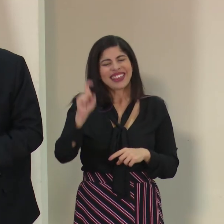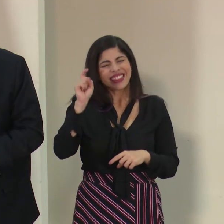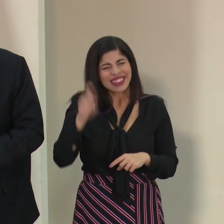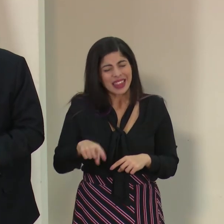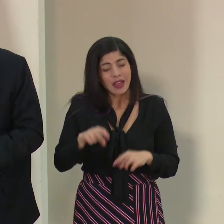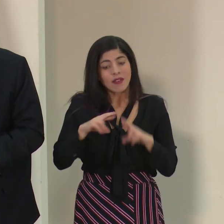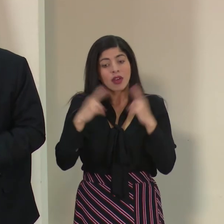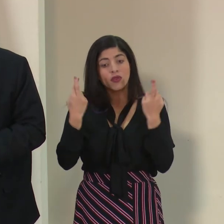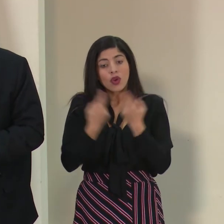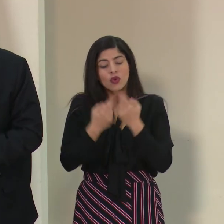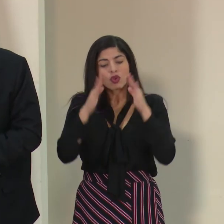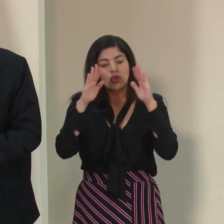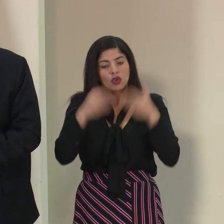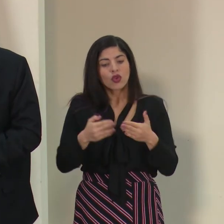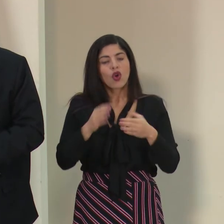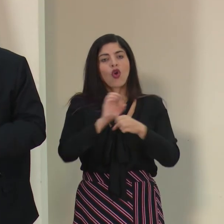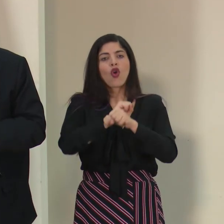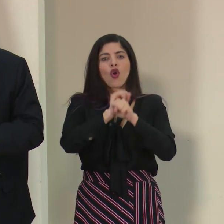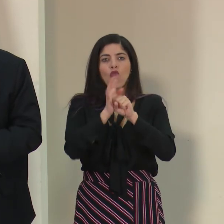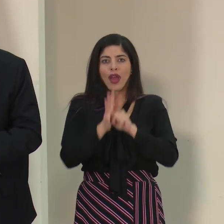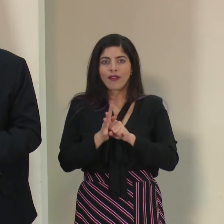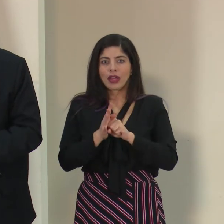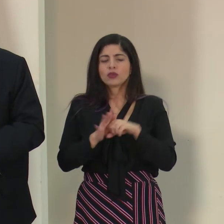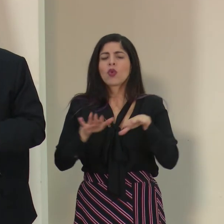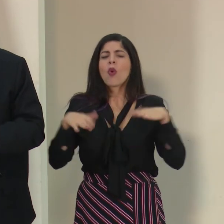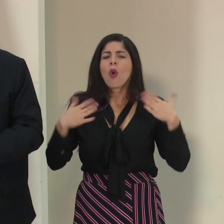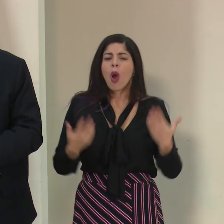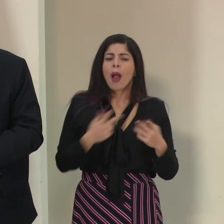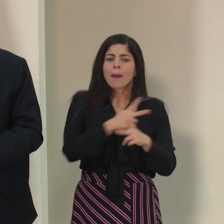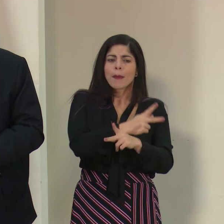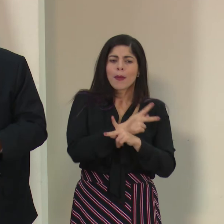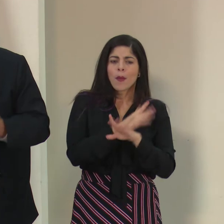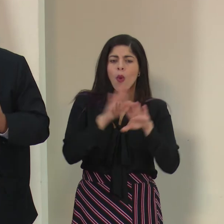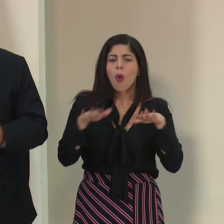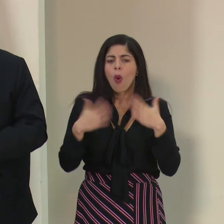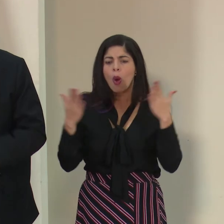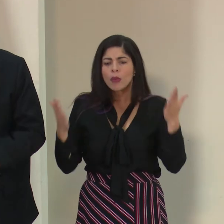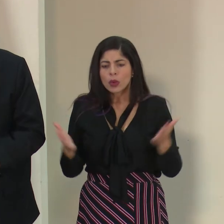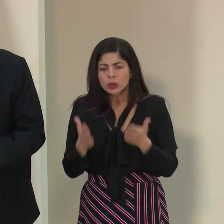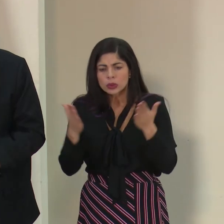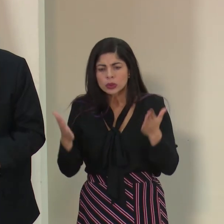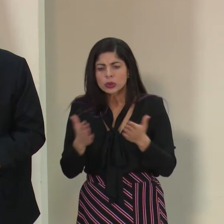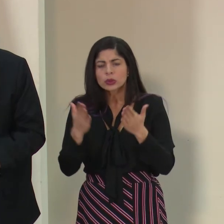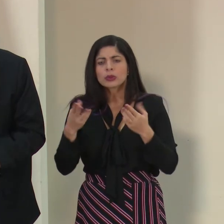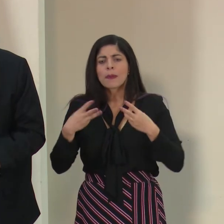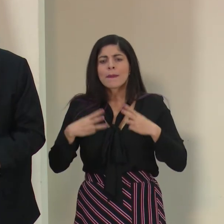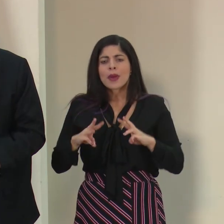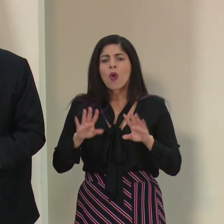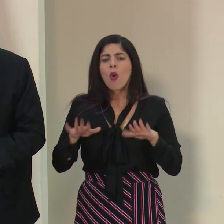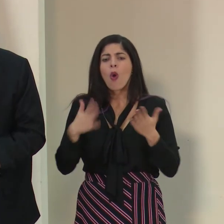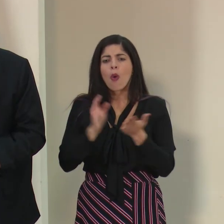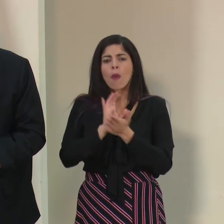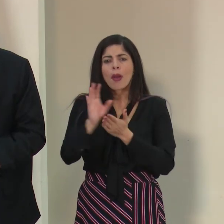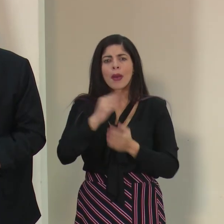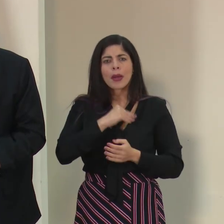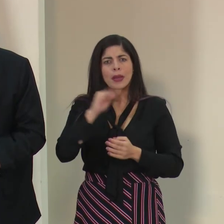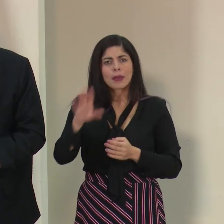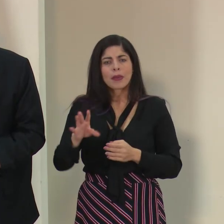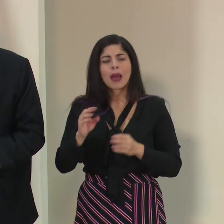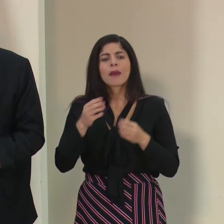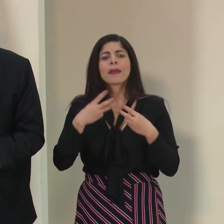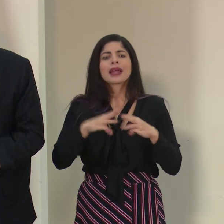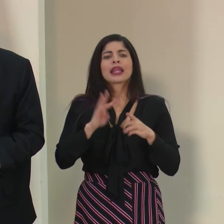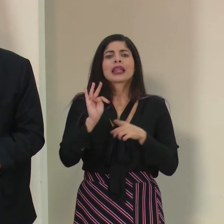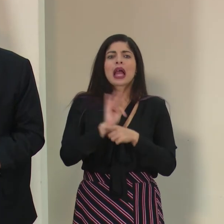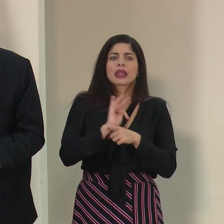enfocadas en coronavirus, prevención, promoción, medidas de evitar el contagio, medidas de tratamiento,